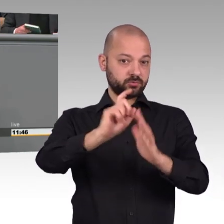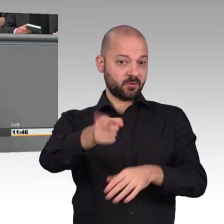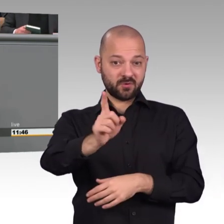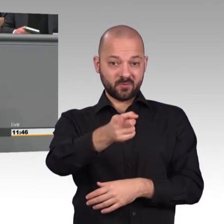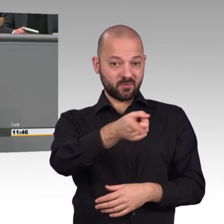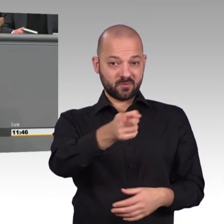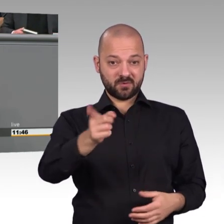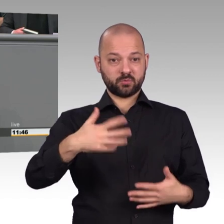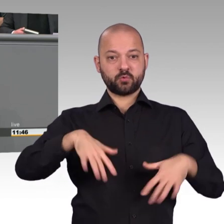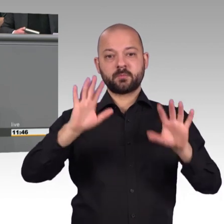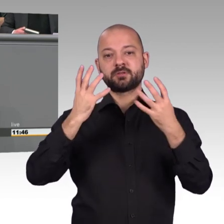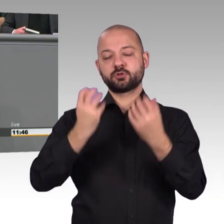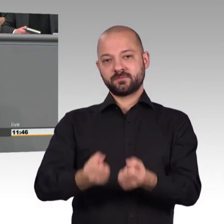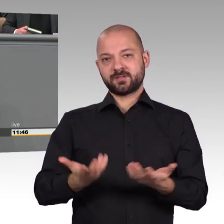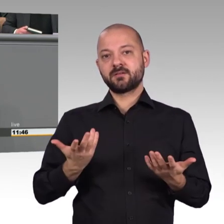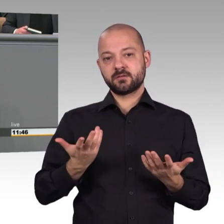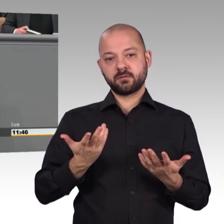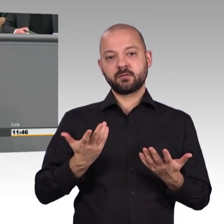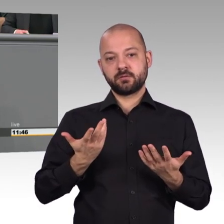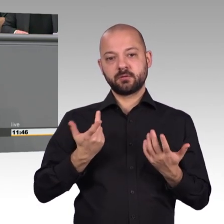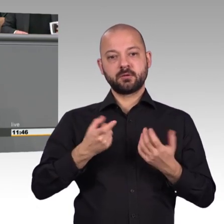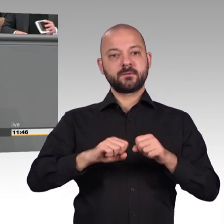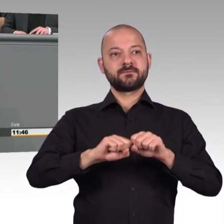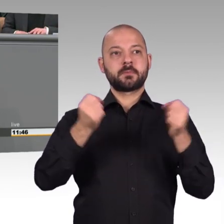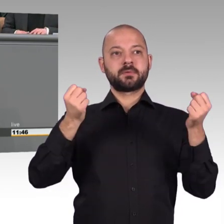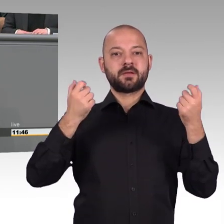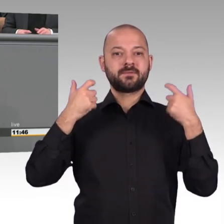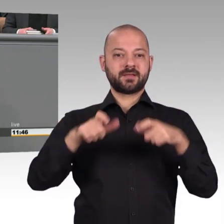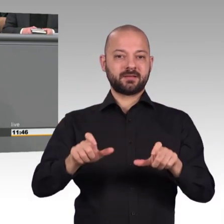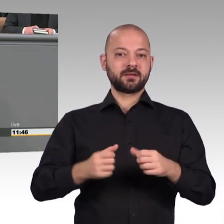wie der Schutz der Bevölkerung vor Kriminalität. Beides darf nicht gegeneinander ausgespielt werden.